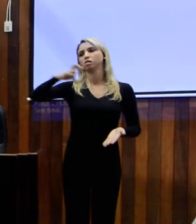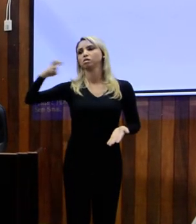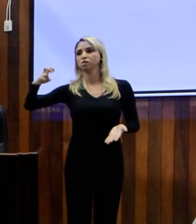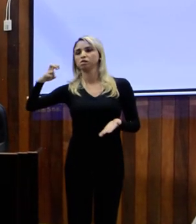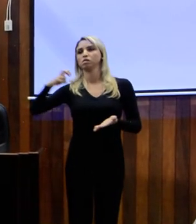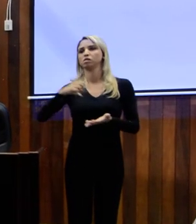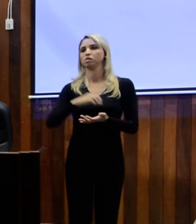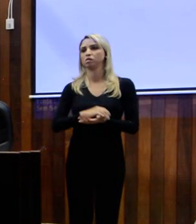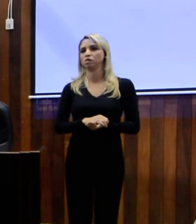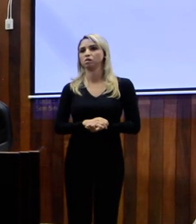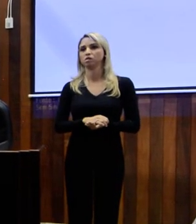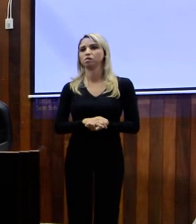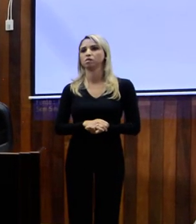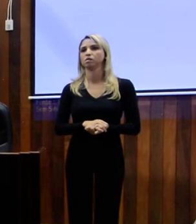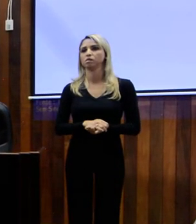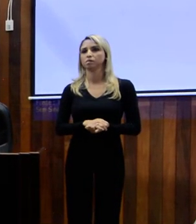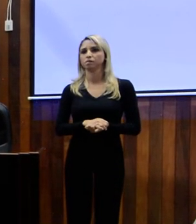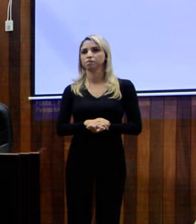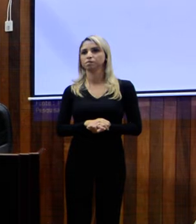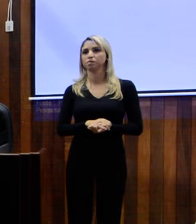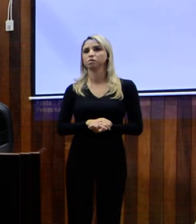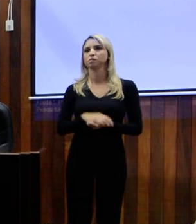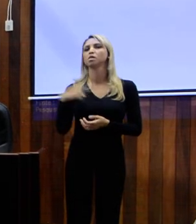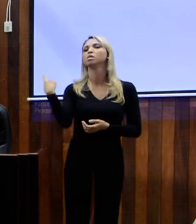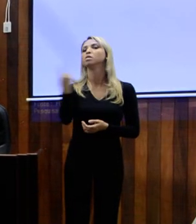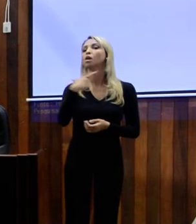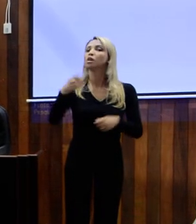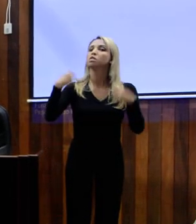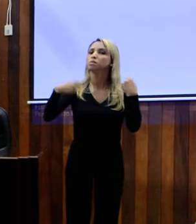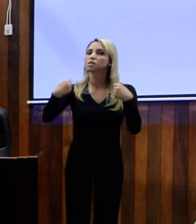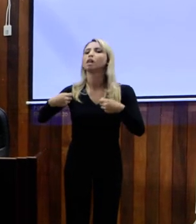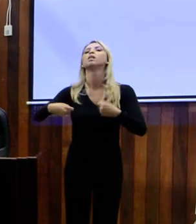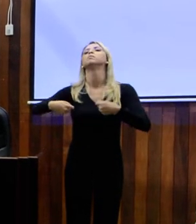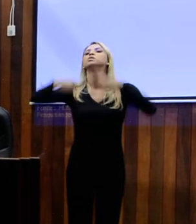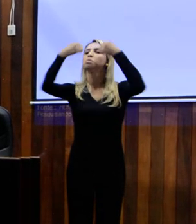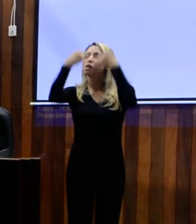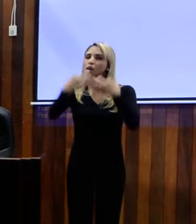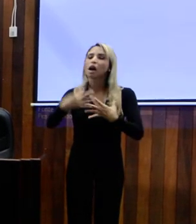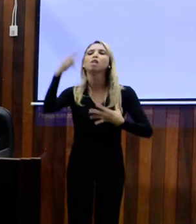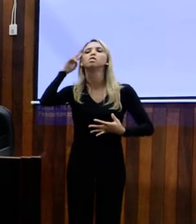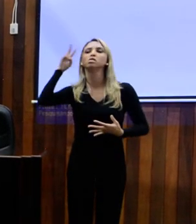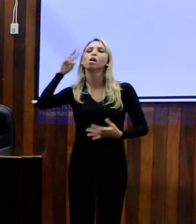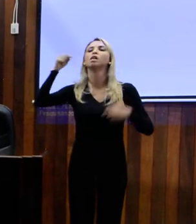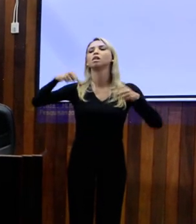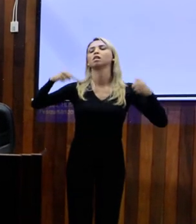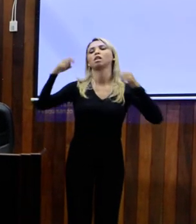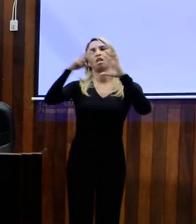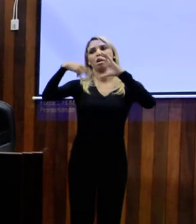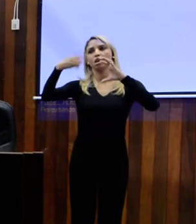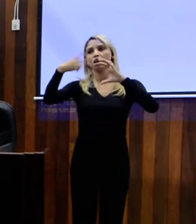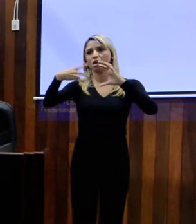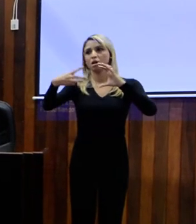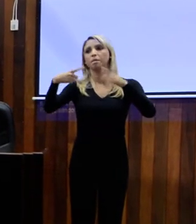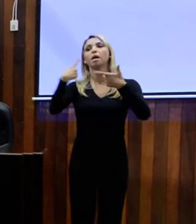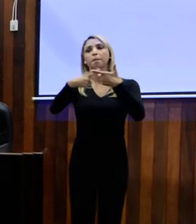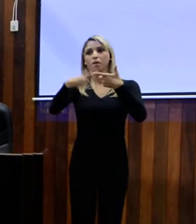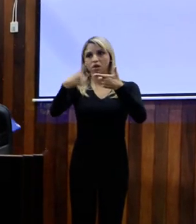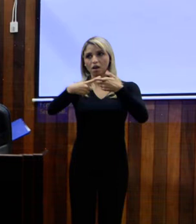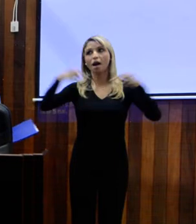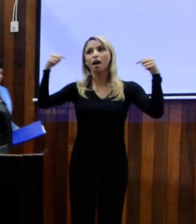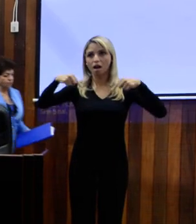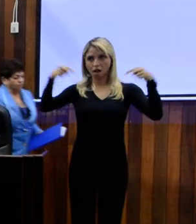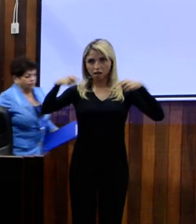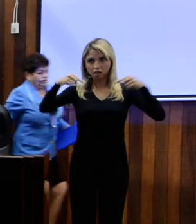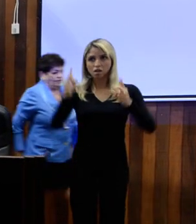nós buscamos contar um pouco a história da Câmara Municipal. Esse prédio a gente fez pelo